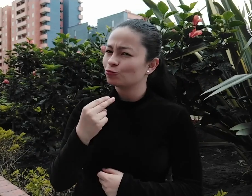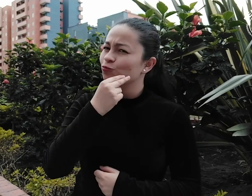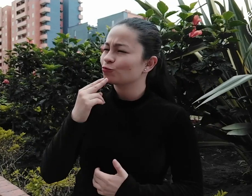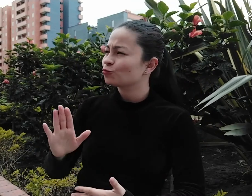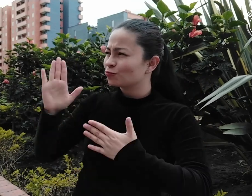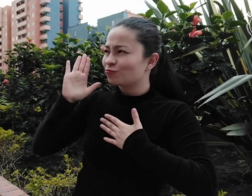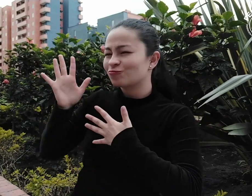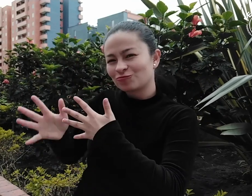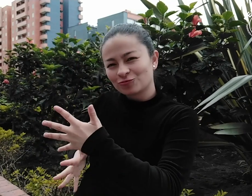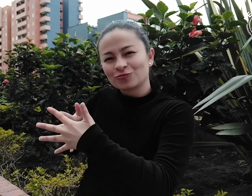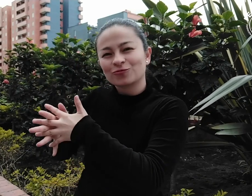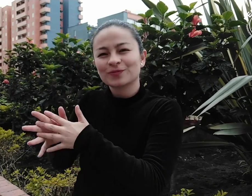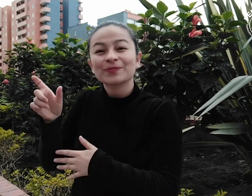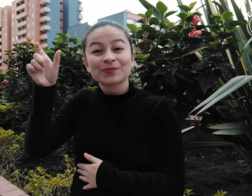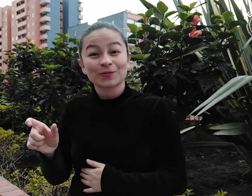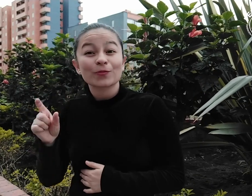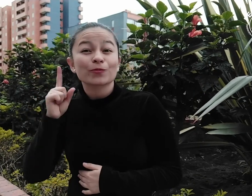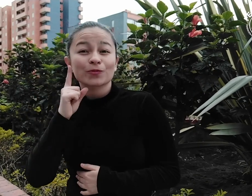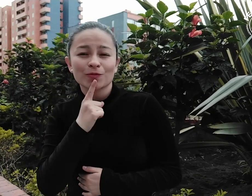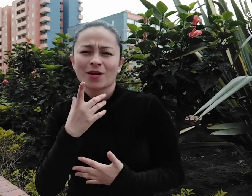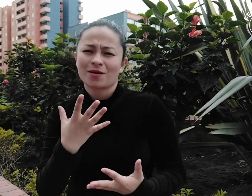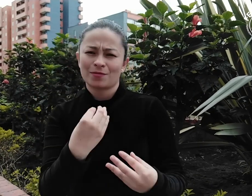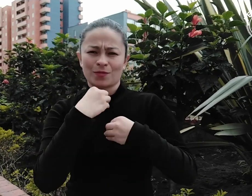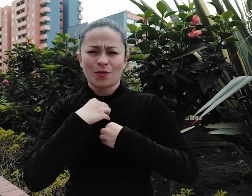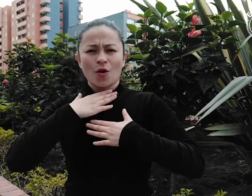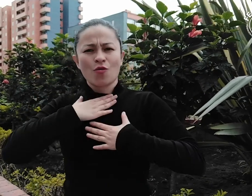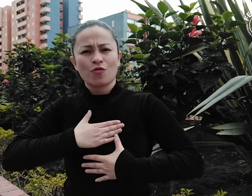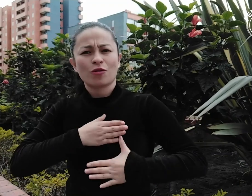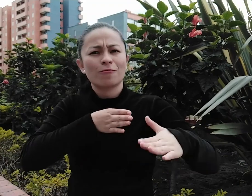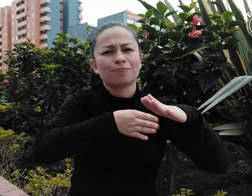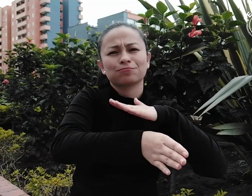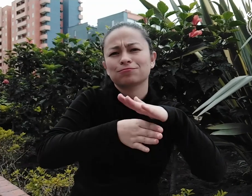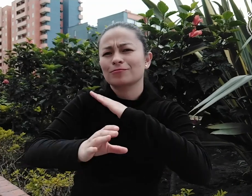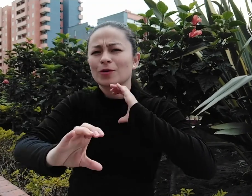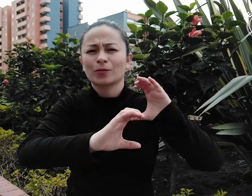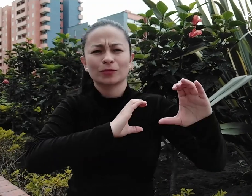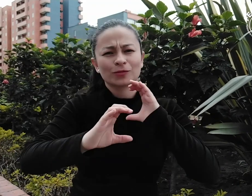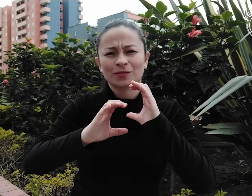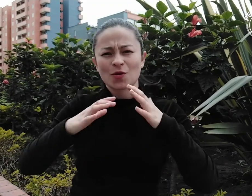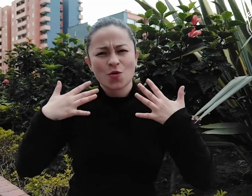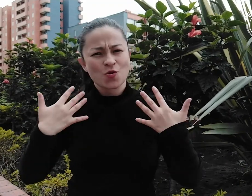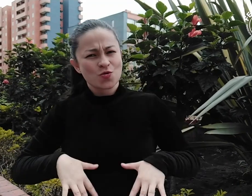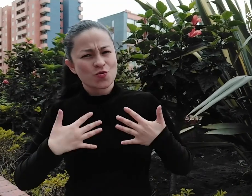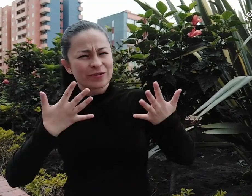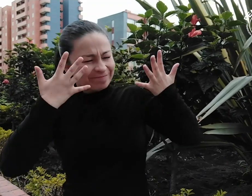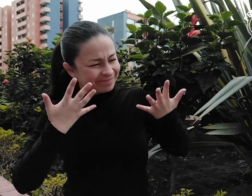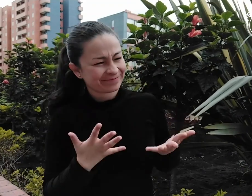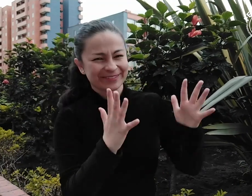comprometidos, realizando los ajustes razonables para las personas sordas, permitiendo el acceso a la comunicación.